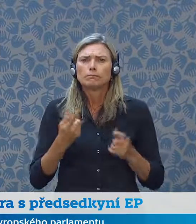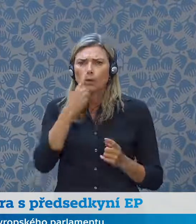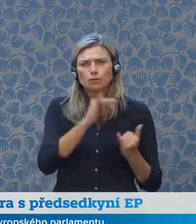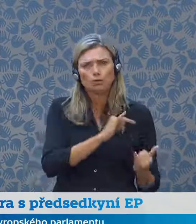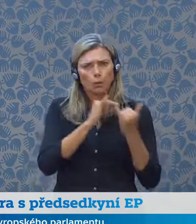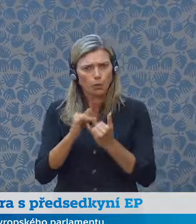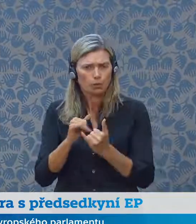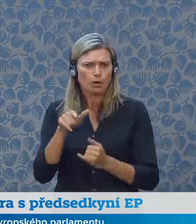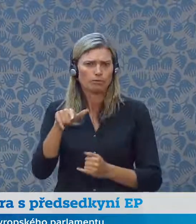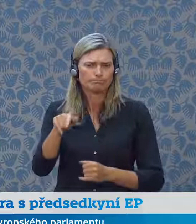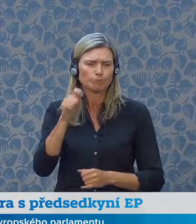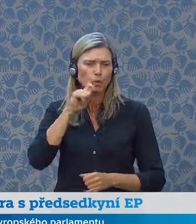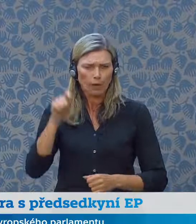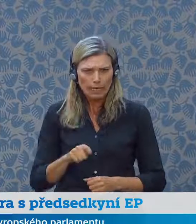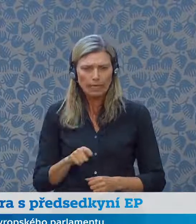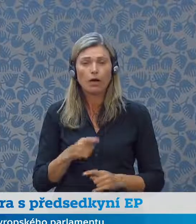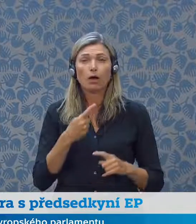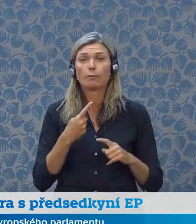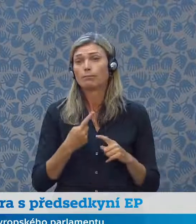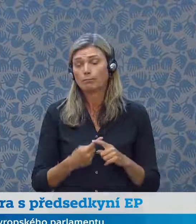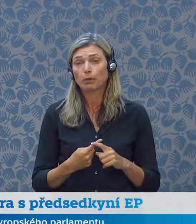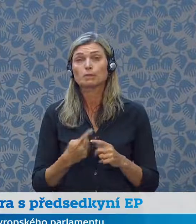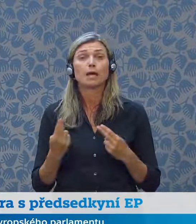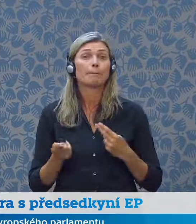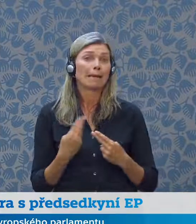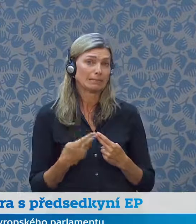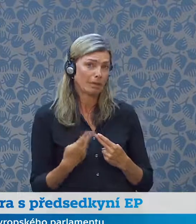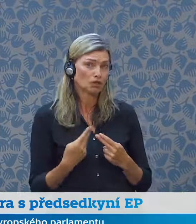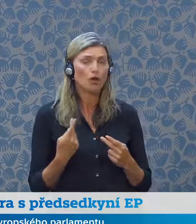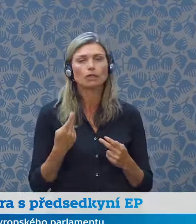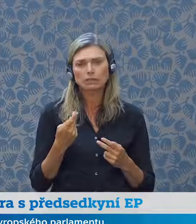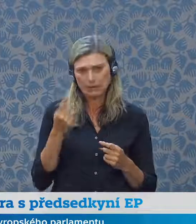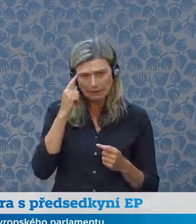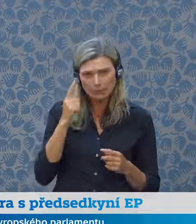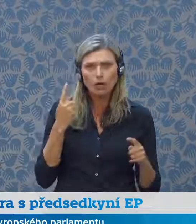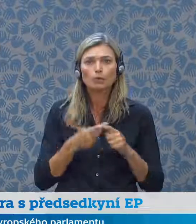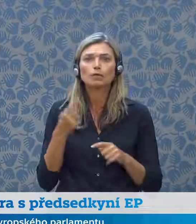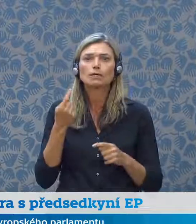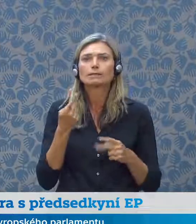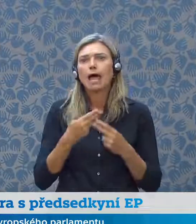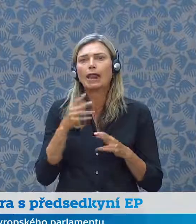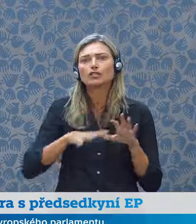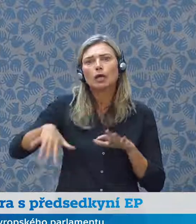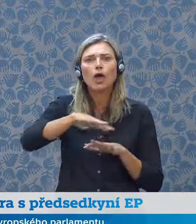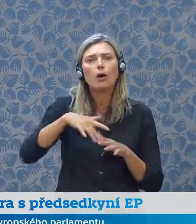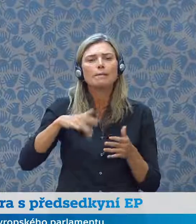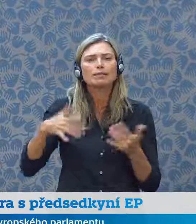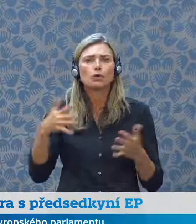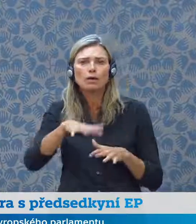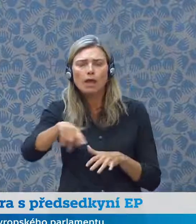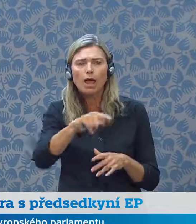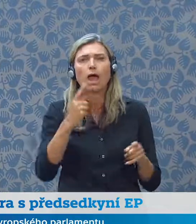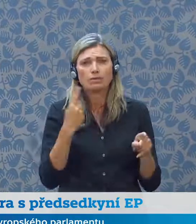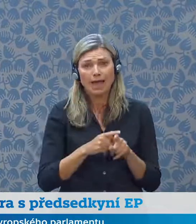ruskou agresí na Ukrajině. Stávající bezpečnostní a geopolitická sitilce bude mít pravděpodobně velký dopad na